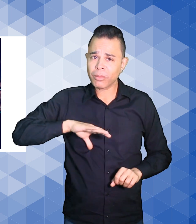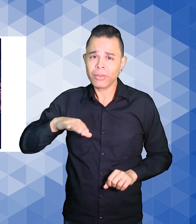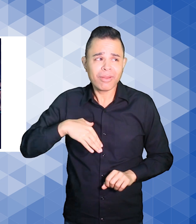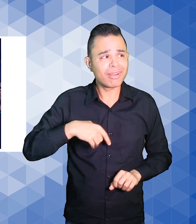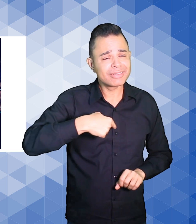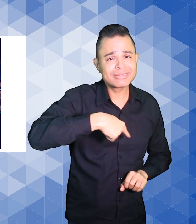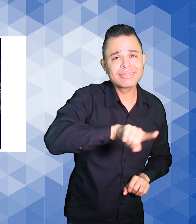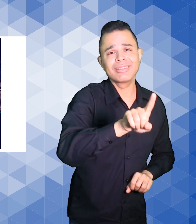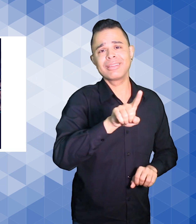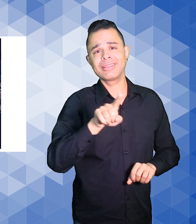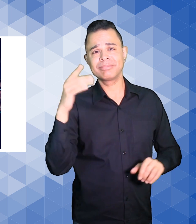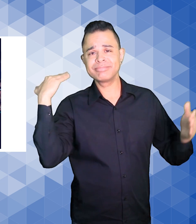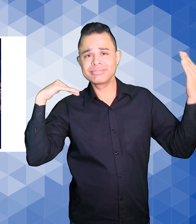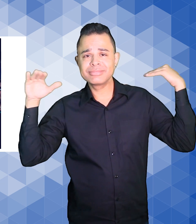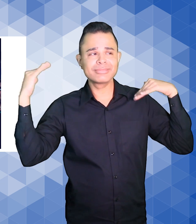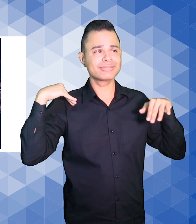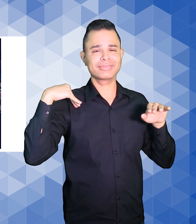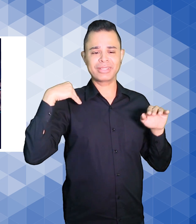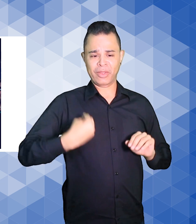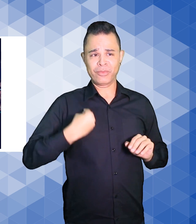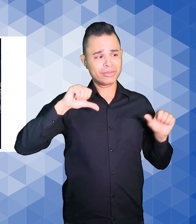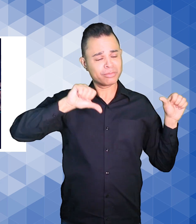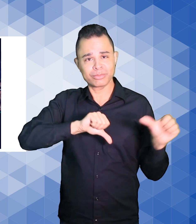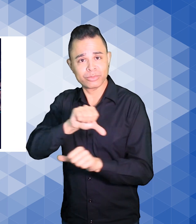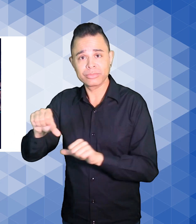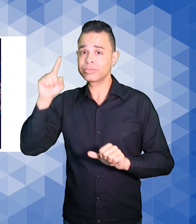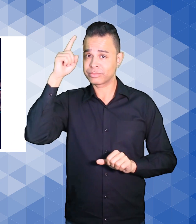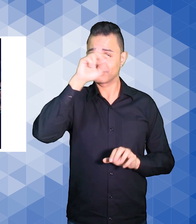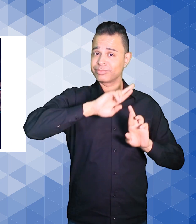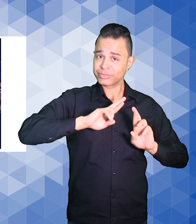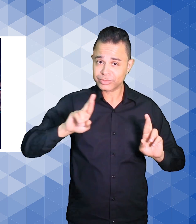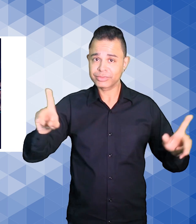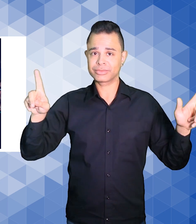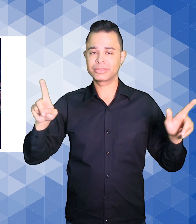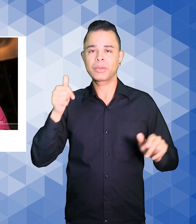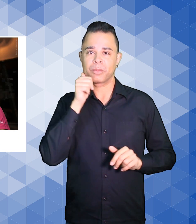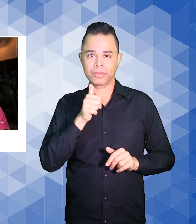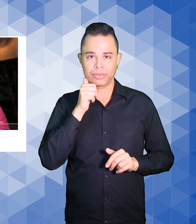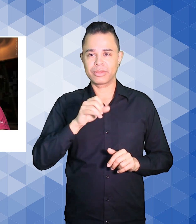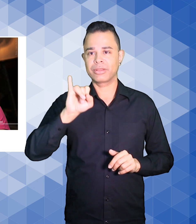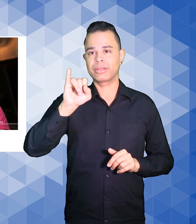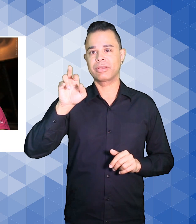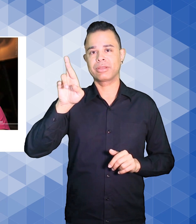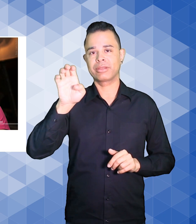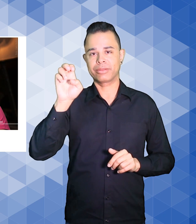inserida em uma nova realidade de vida, contou Irene Nagashima, 45 anos,